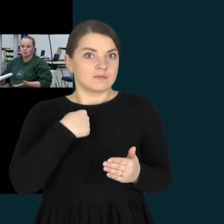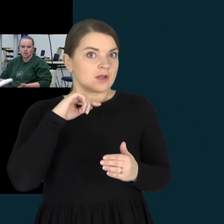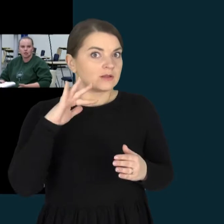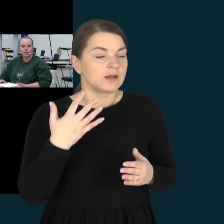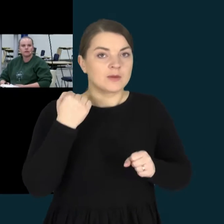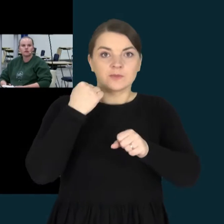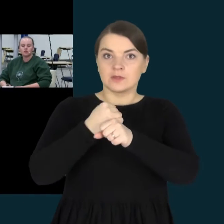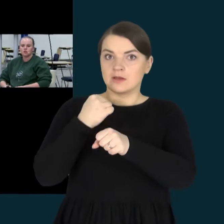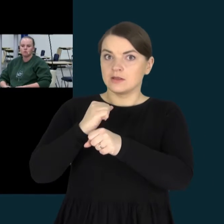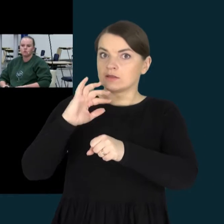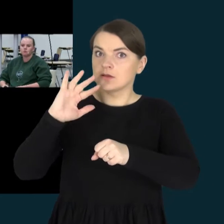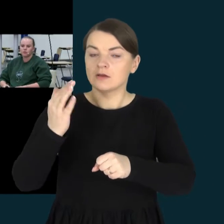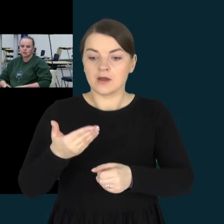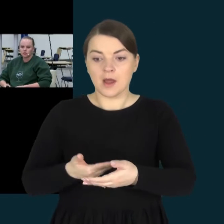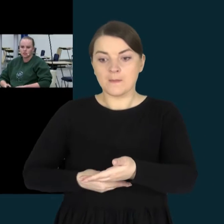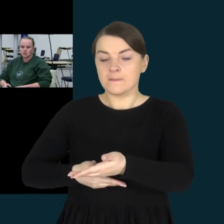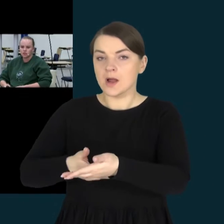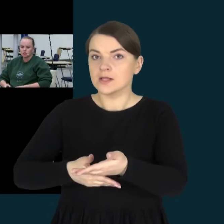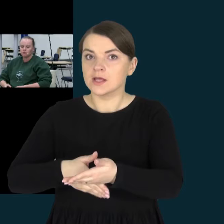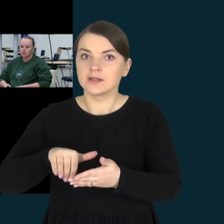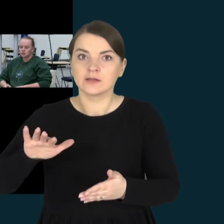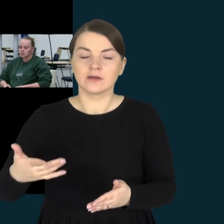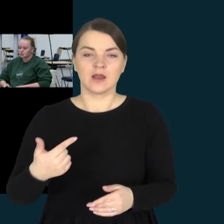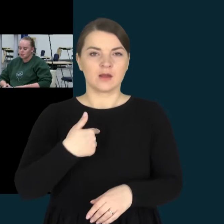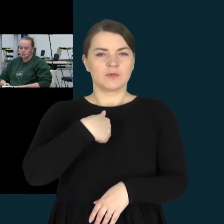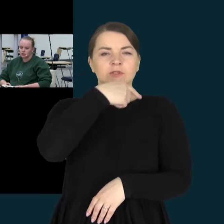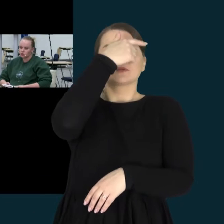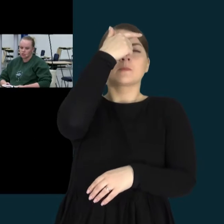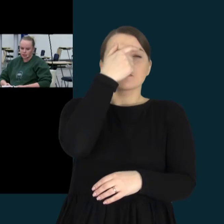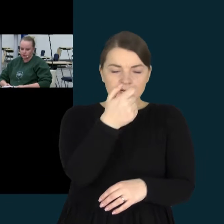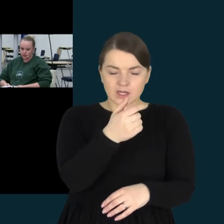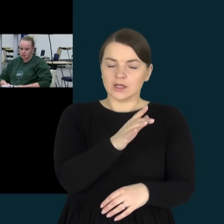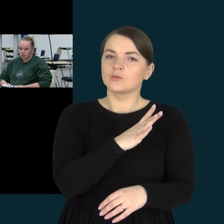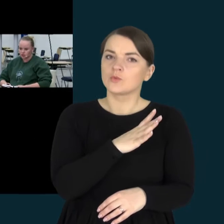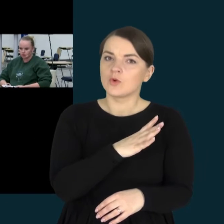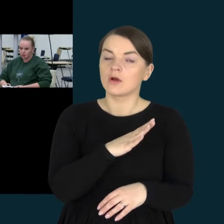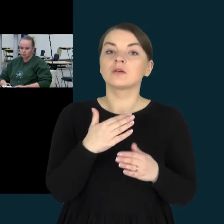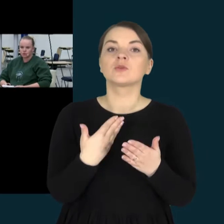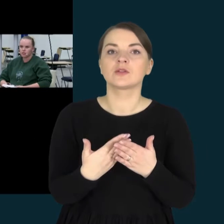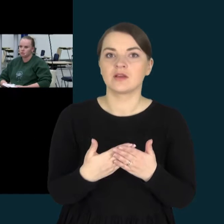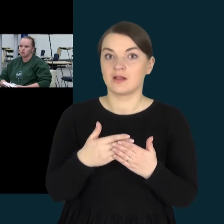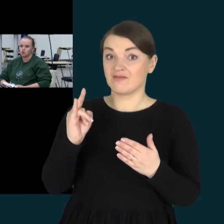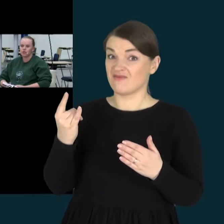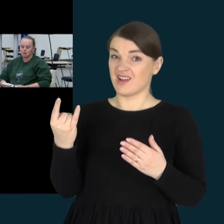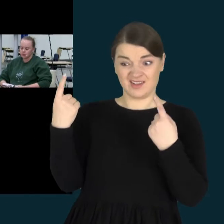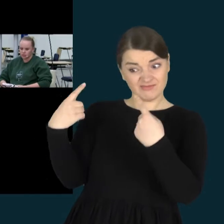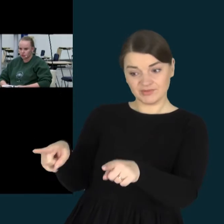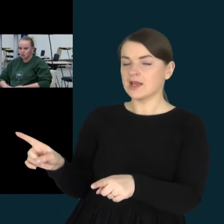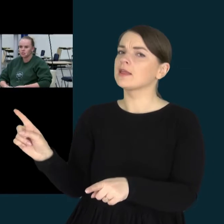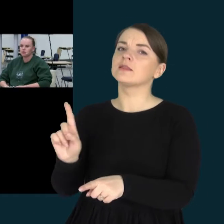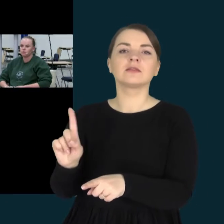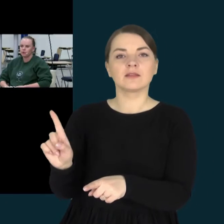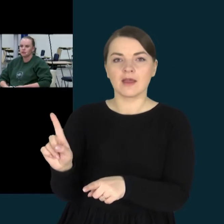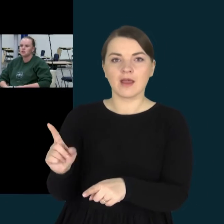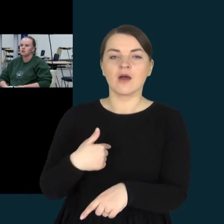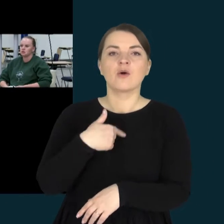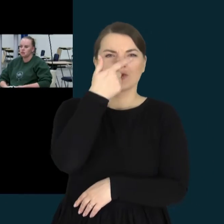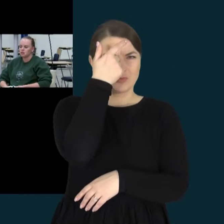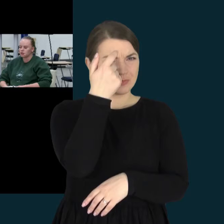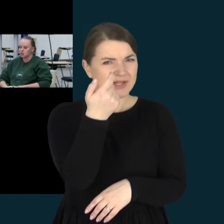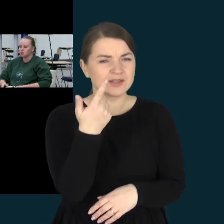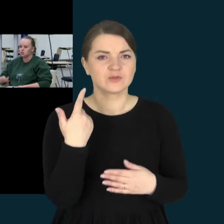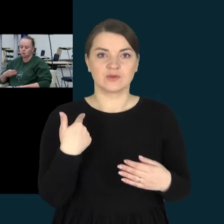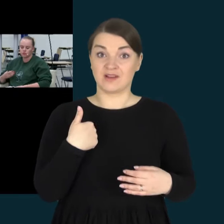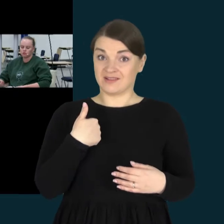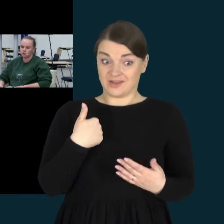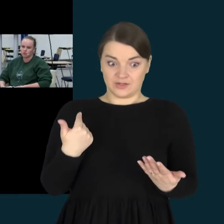kaip jam padėti. Buvo pyktis. Pyktis ne dėl to, kad vaikas yra nenormalus arba už ką man jis toks, o pyktis dėl